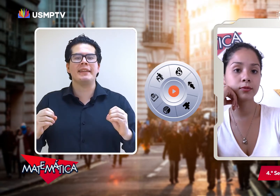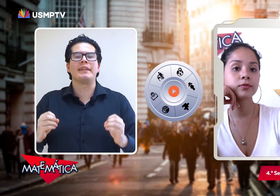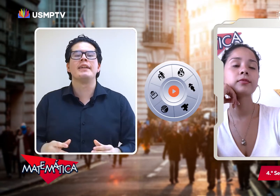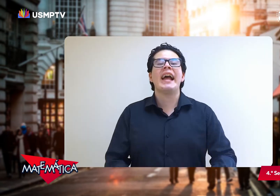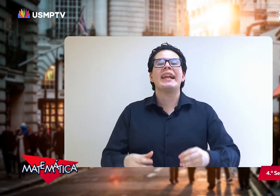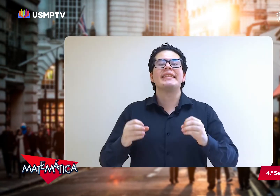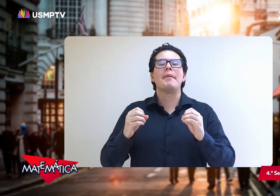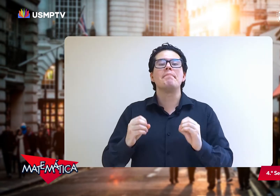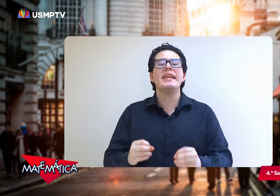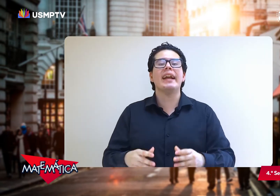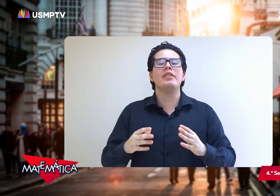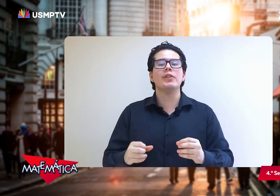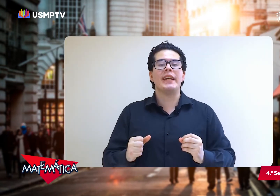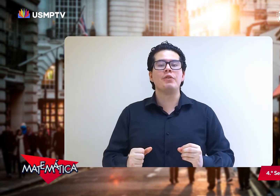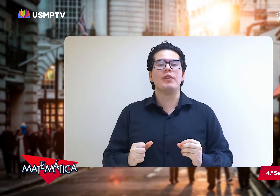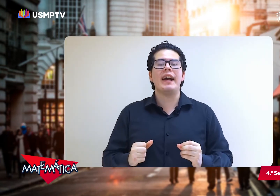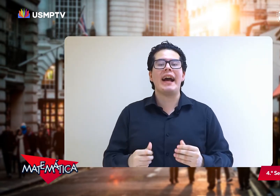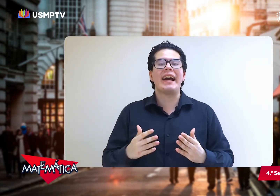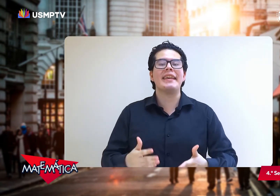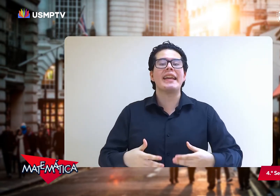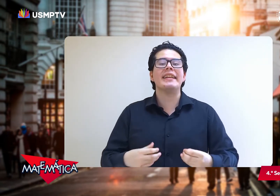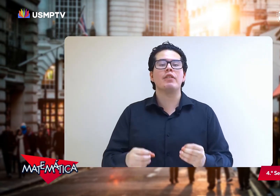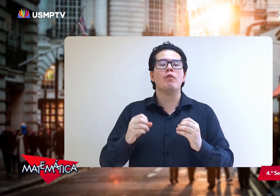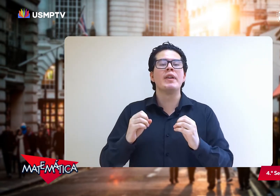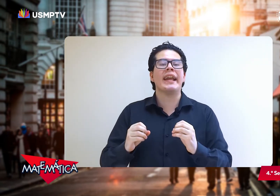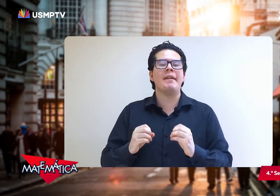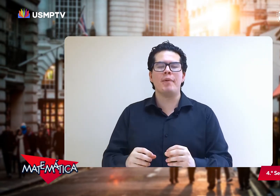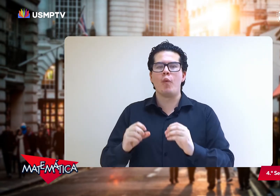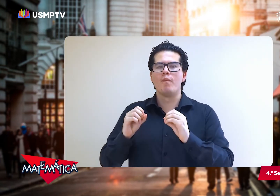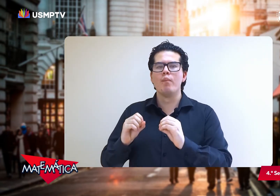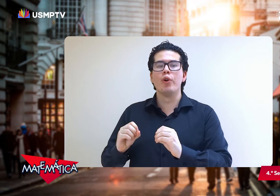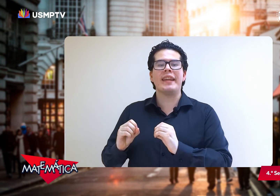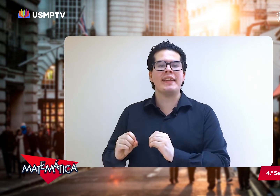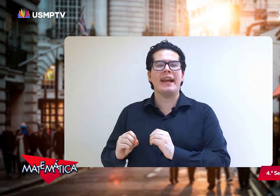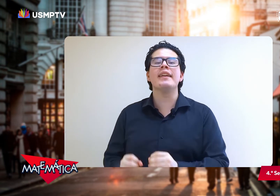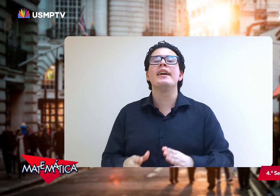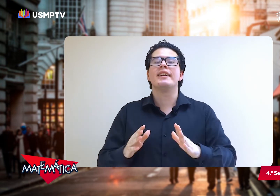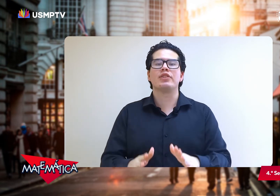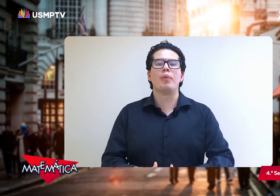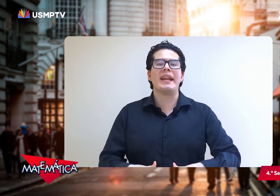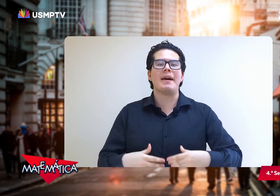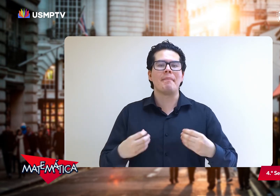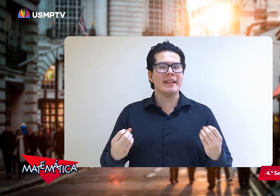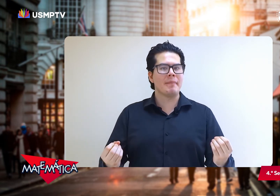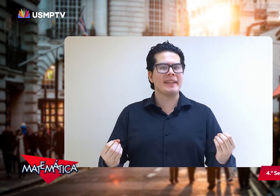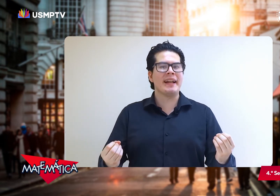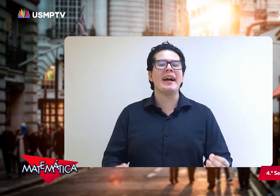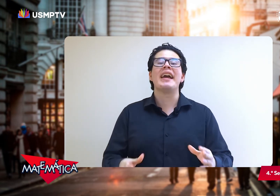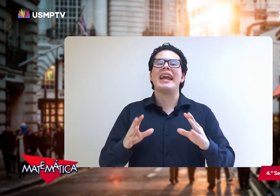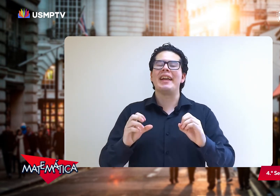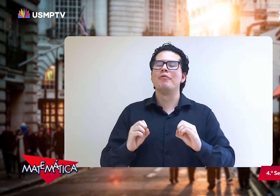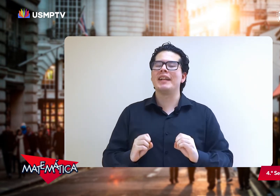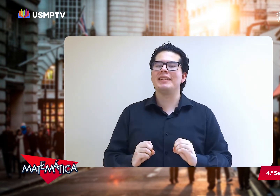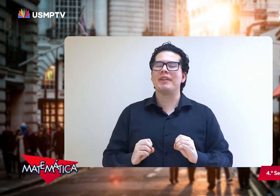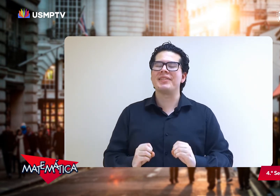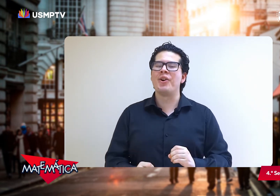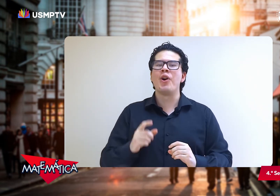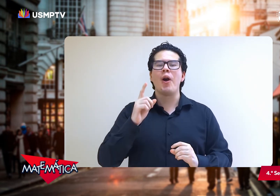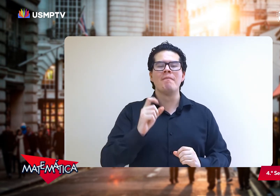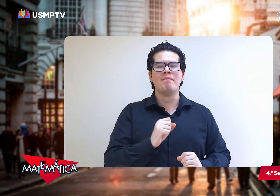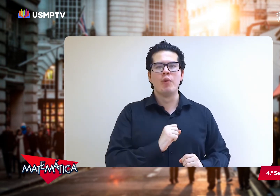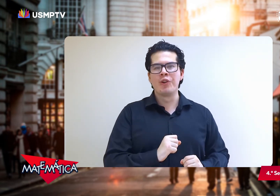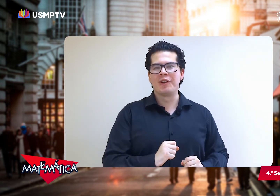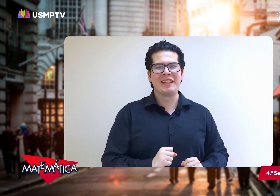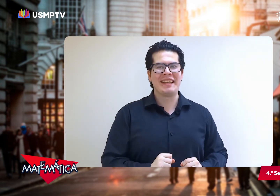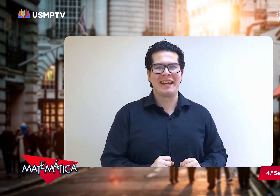en el planeta también nos ayuda a darles un ejemplo muy genial sobre la matemática en una situación